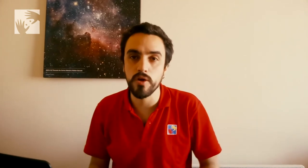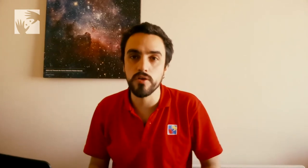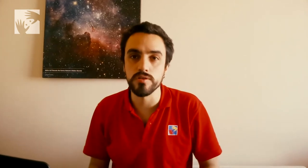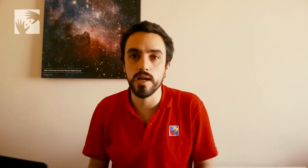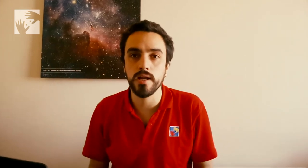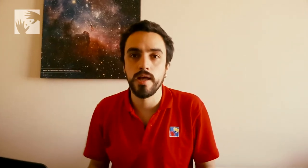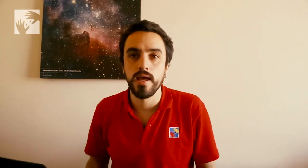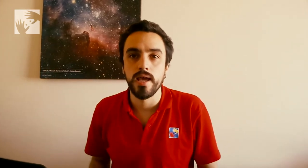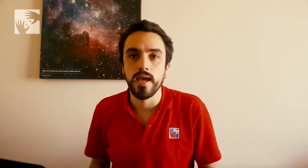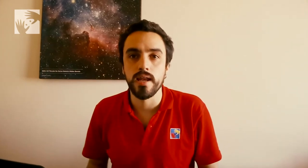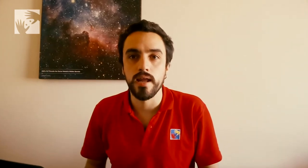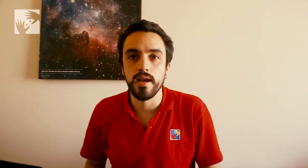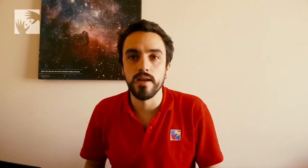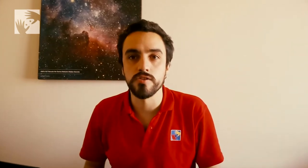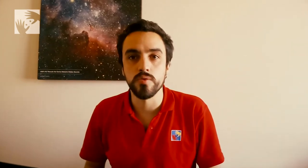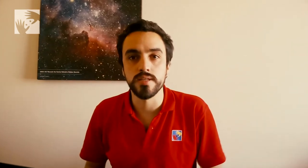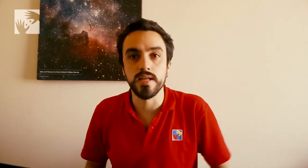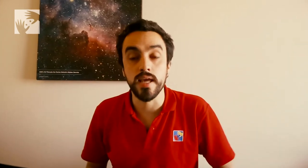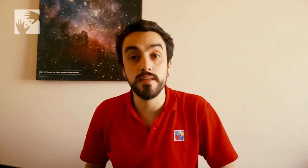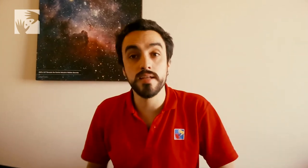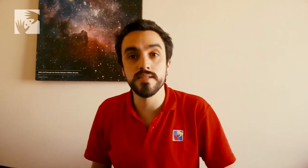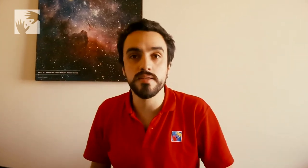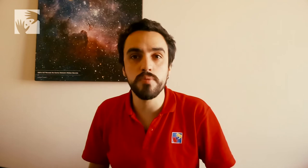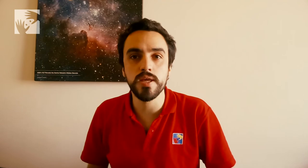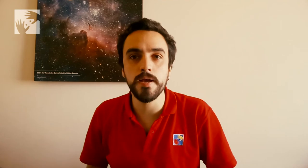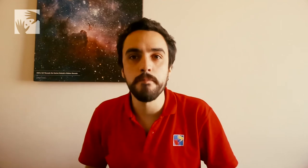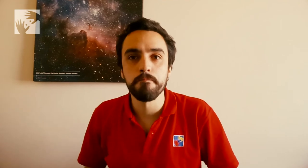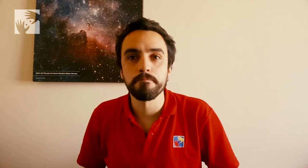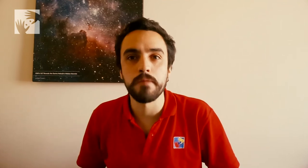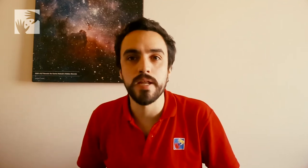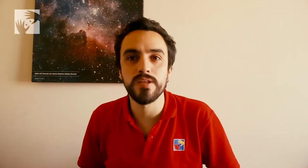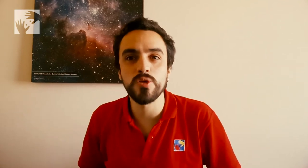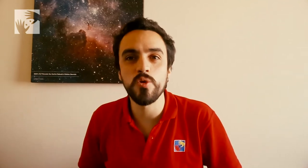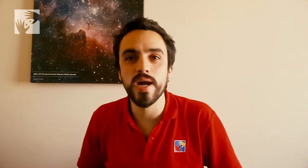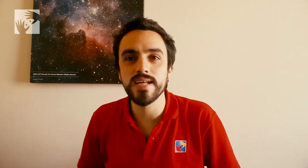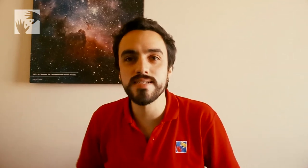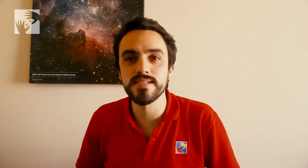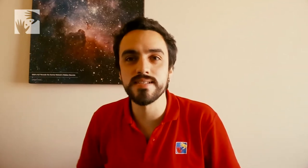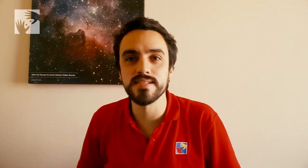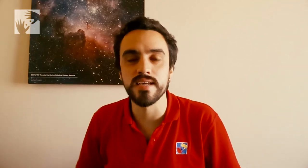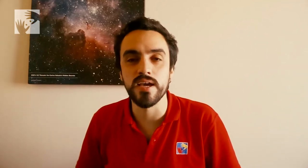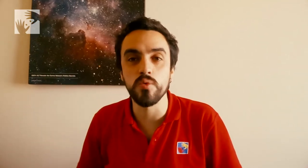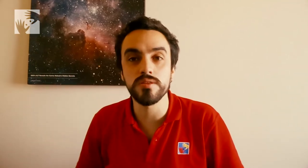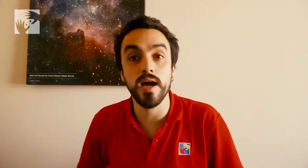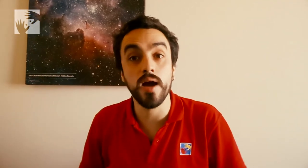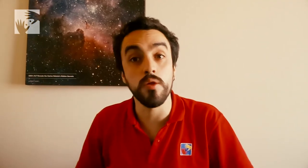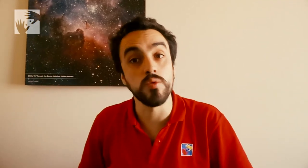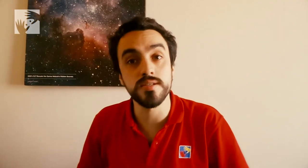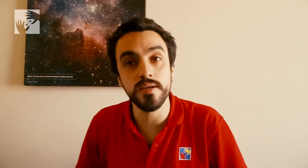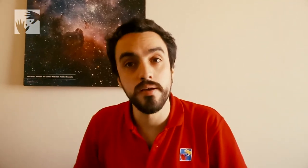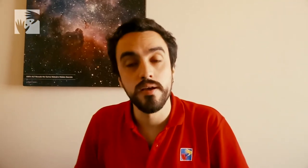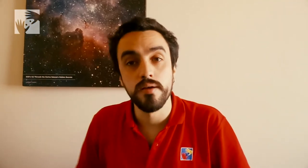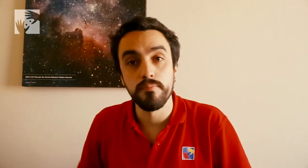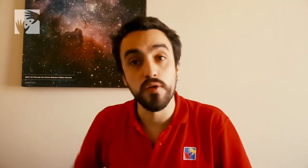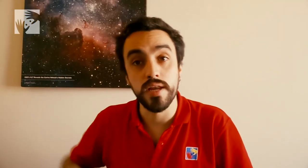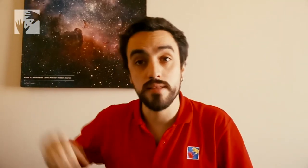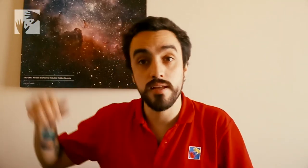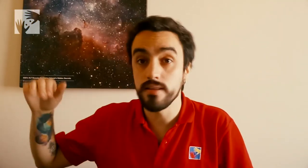encontrar en el sur de Chile. Es interesante porque también en estos lugares se junta agua dulce proveniente del